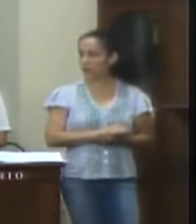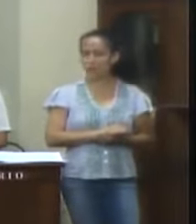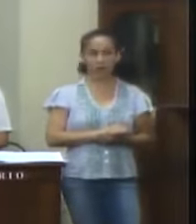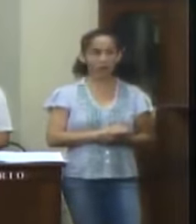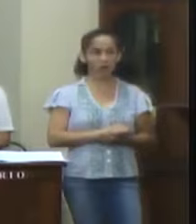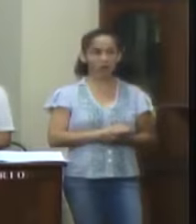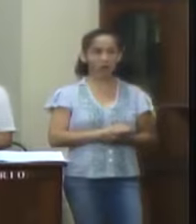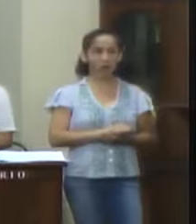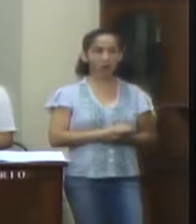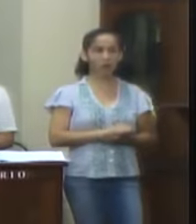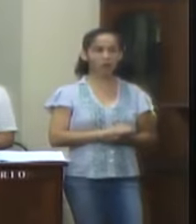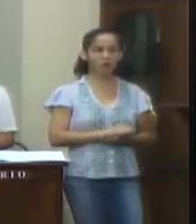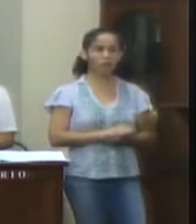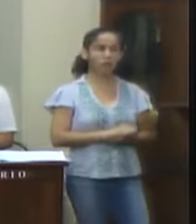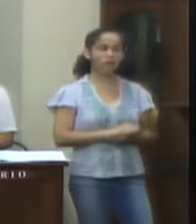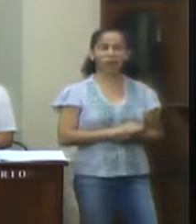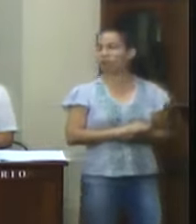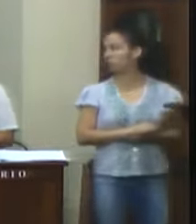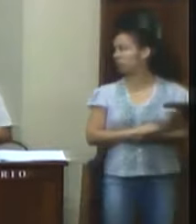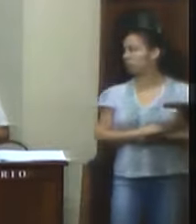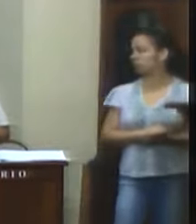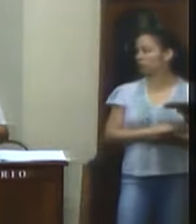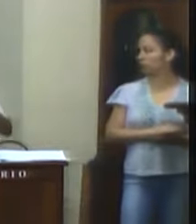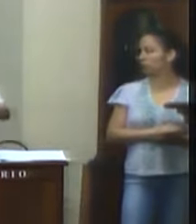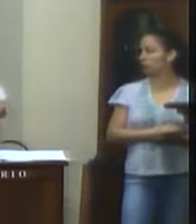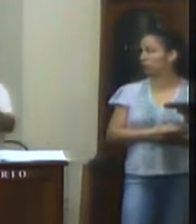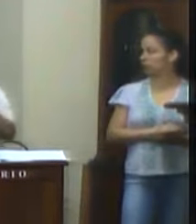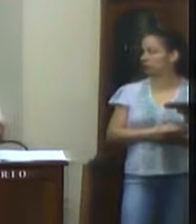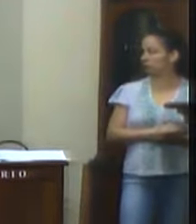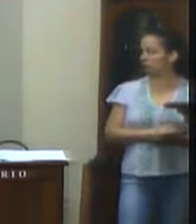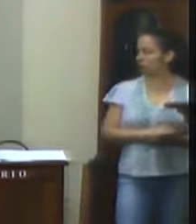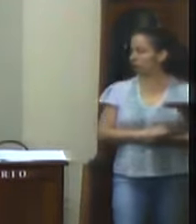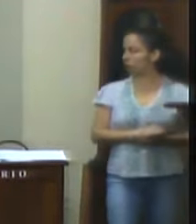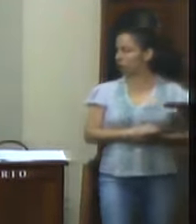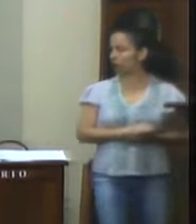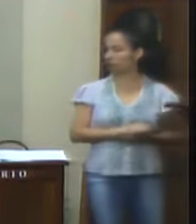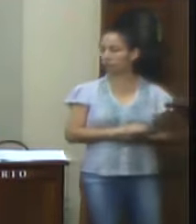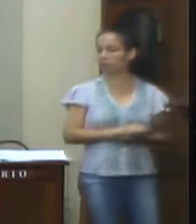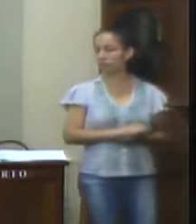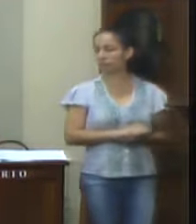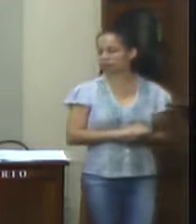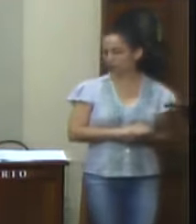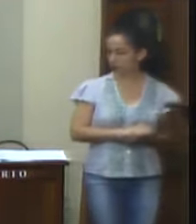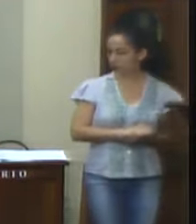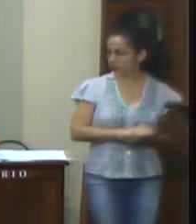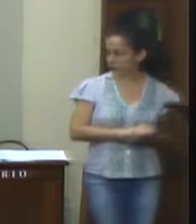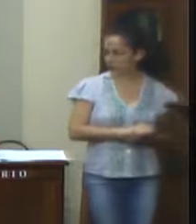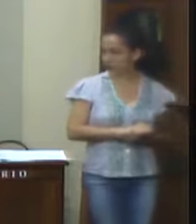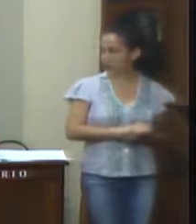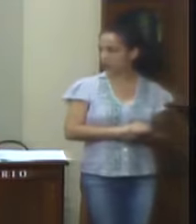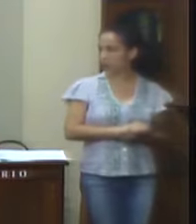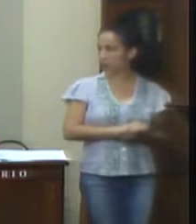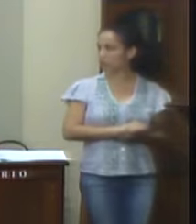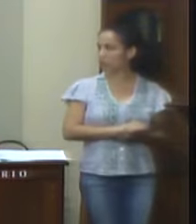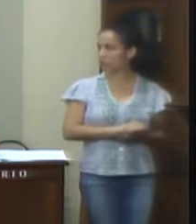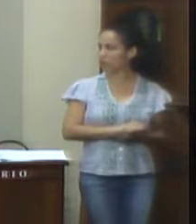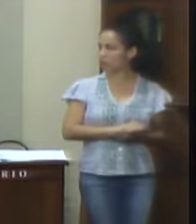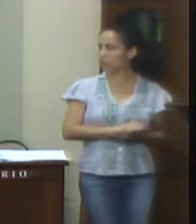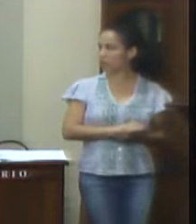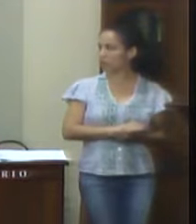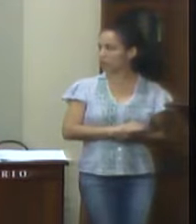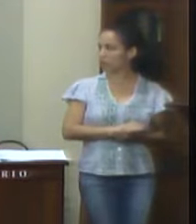Vai votar o orçamento também? Como é que eu faço isso aqui? Já acabou? Então, bota em votação. Pode ser